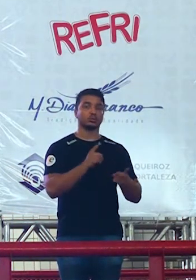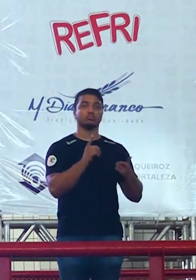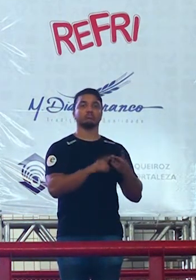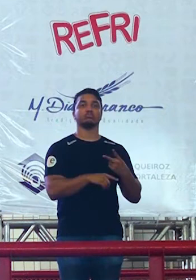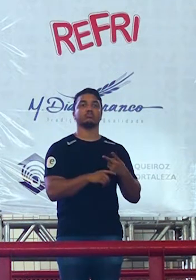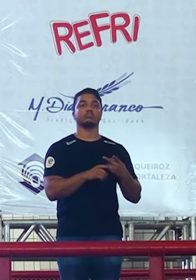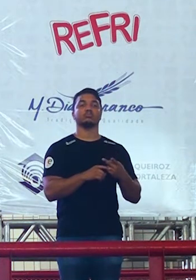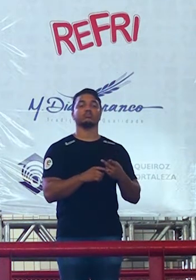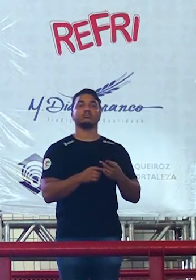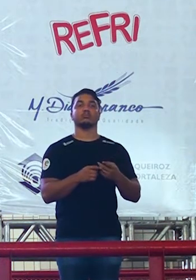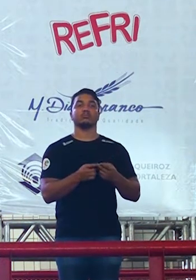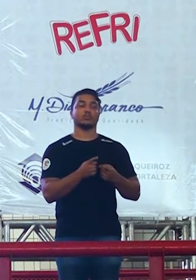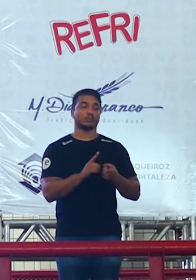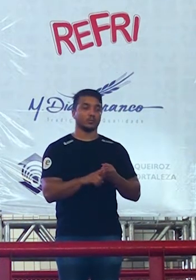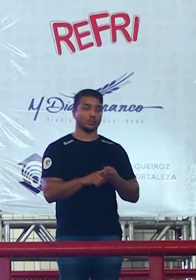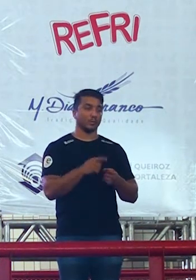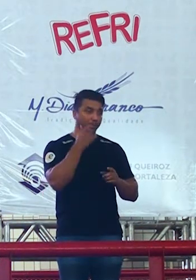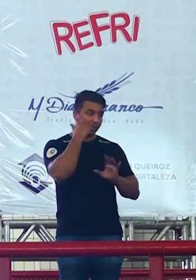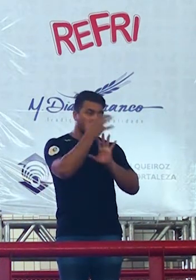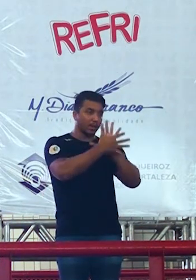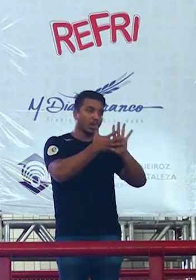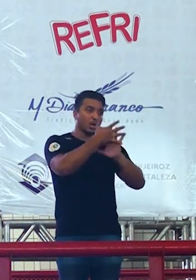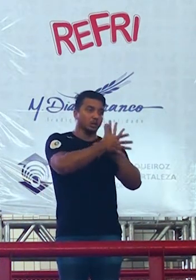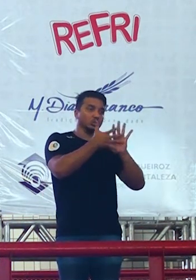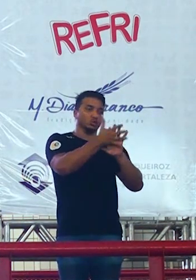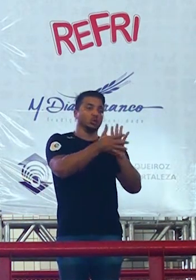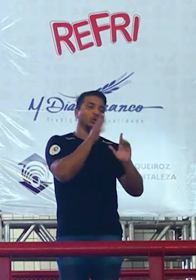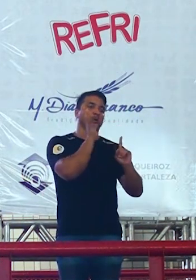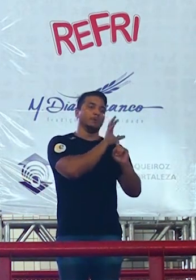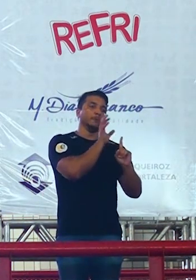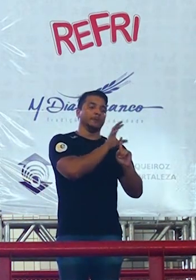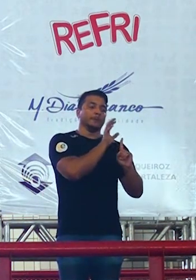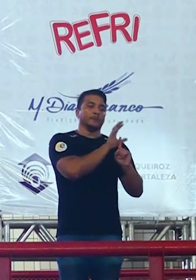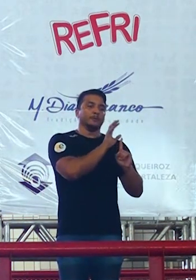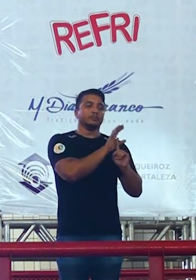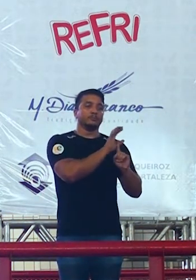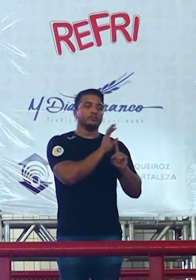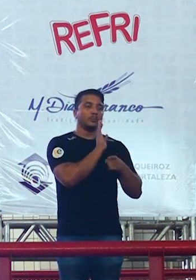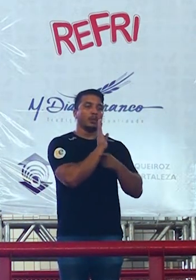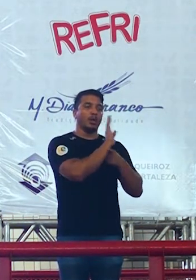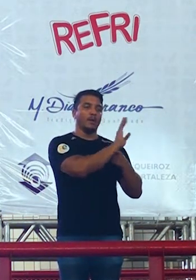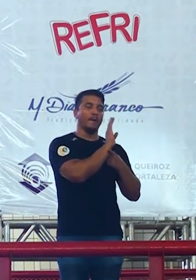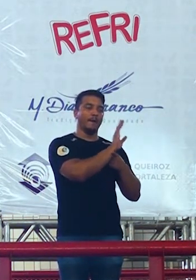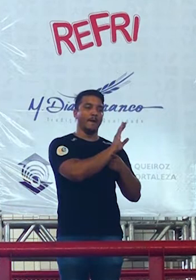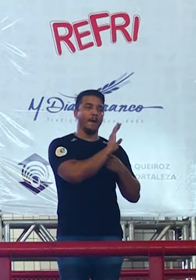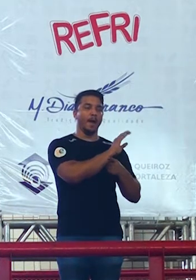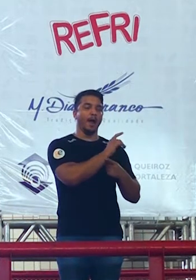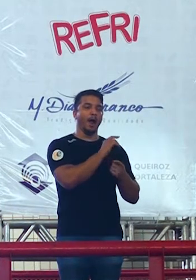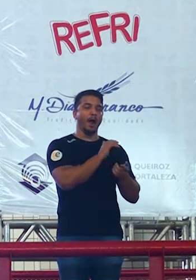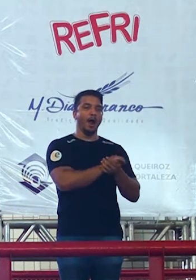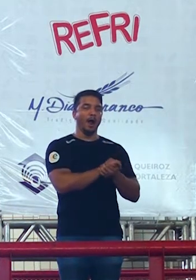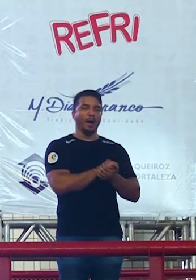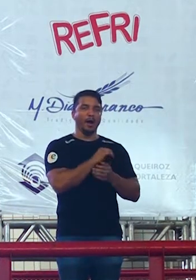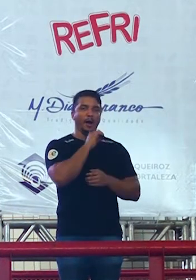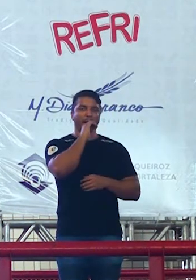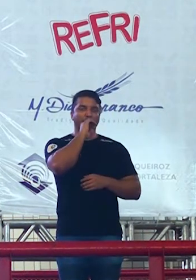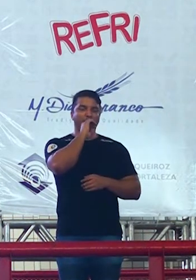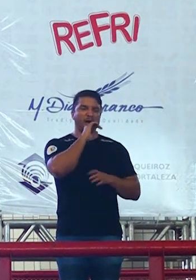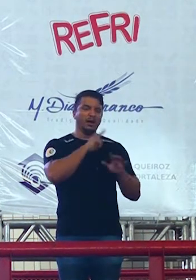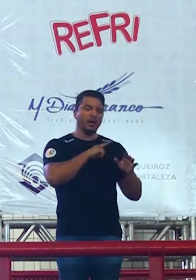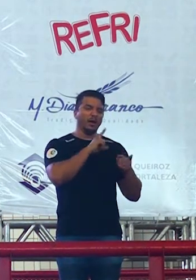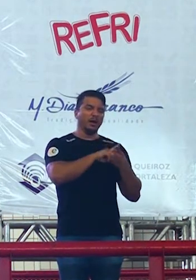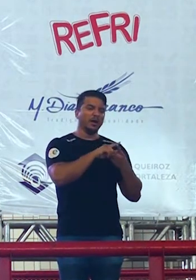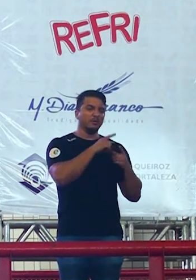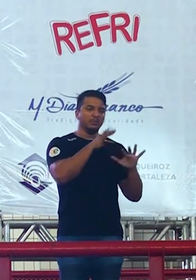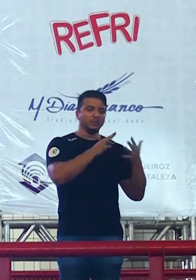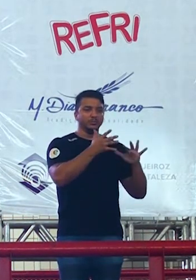e aí vocês estão vendo os textos motivadores que vão dar ideias para vocês trabalharem e é mais um